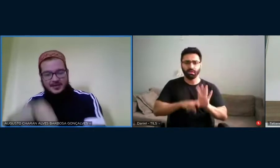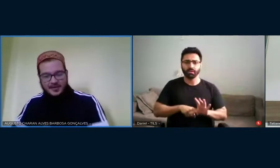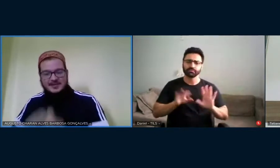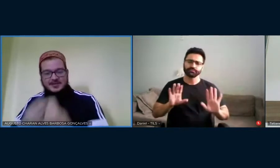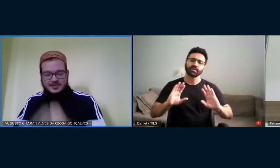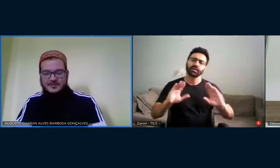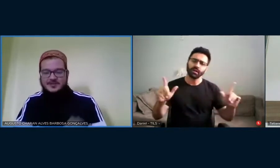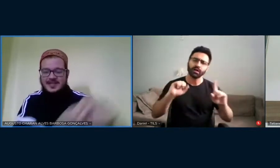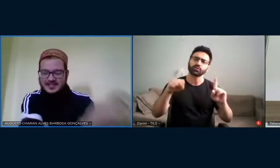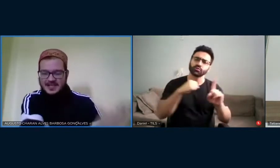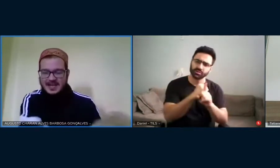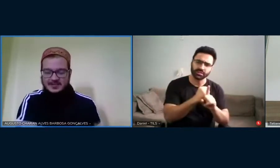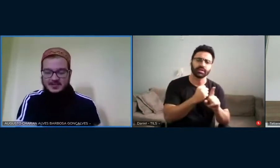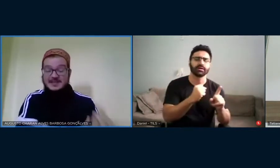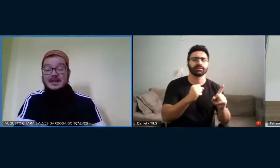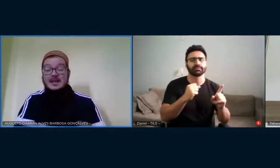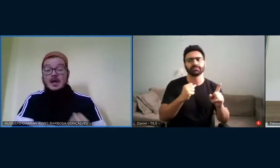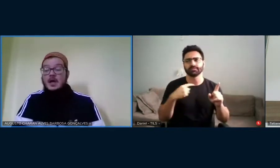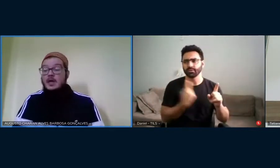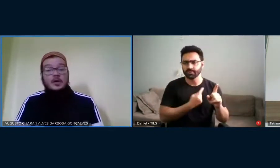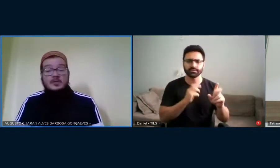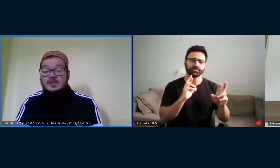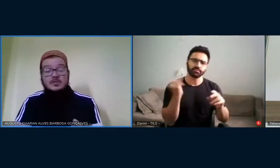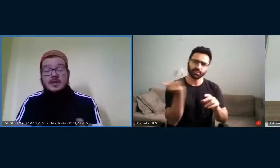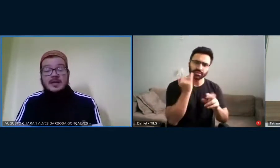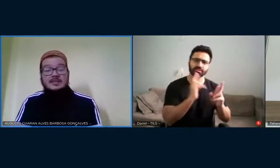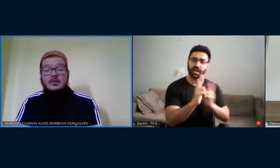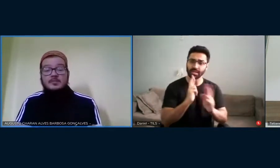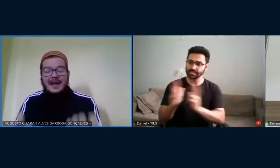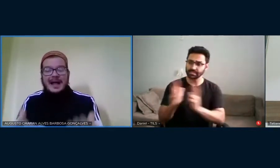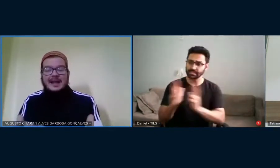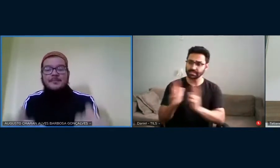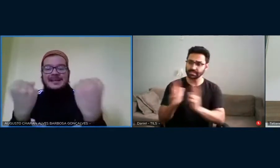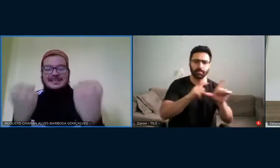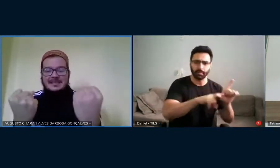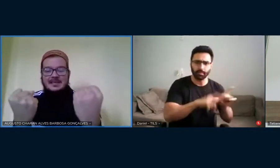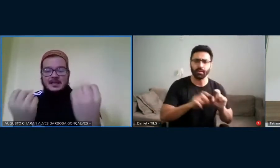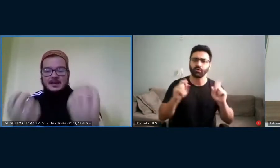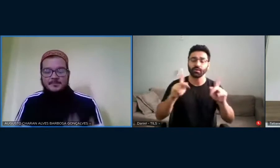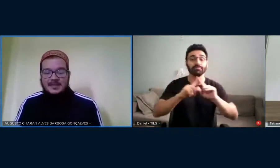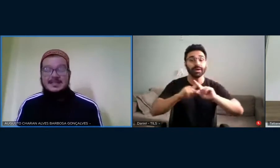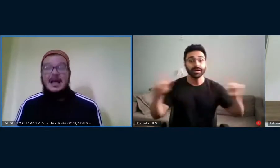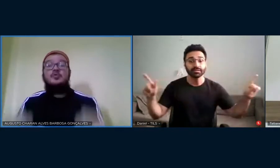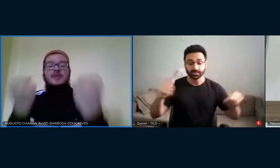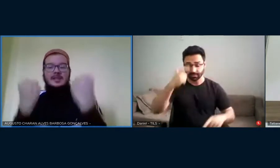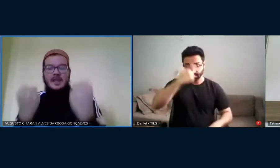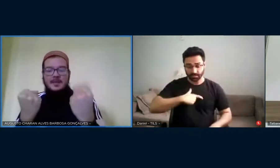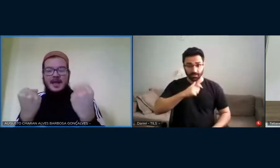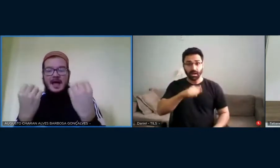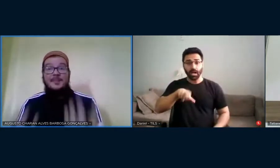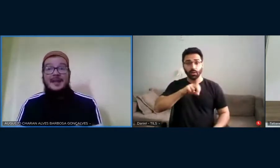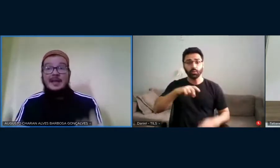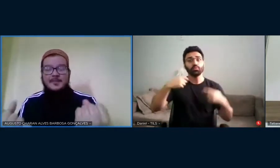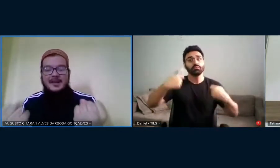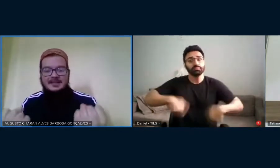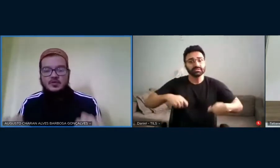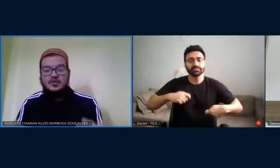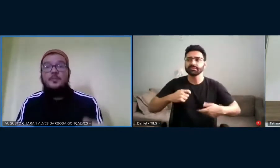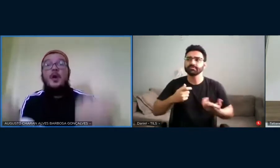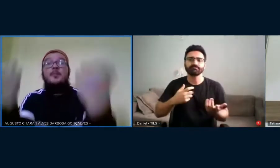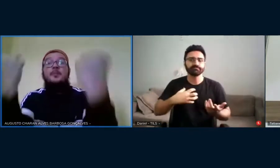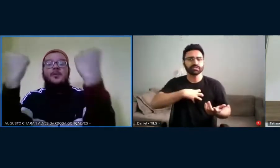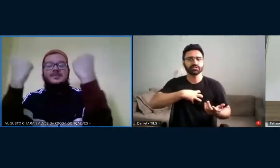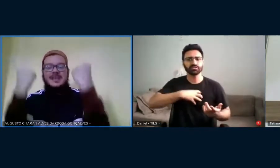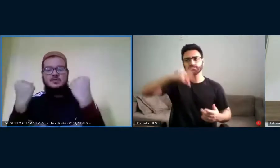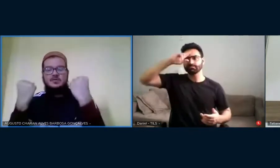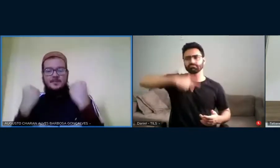está em nós, nós somos seres de relações, mas enquanto os estudantes não pegarem para si, se autodeterminarem, pegarem para si o